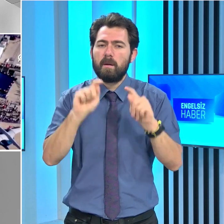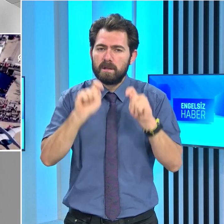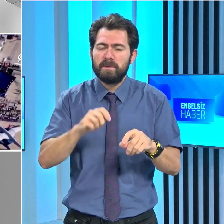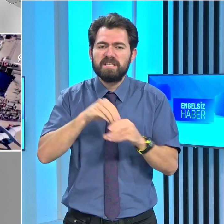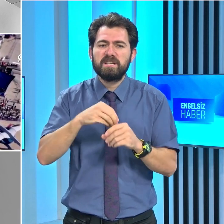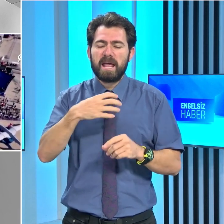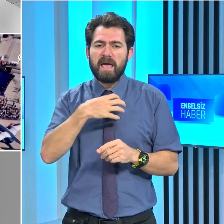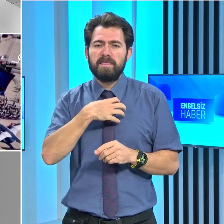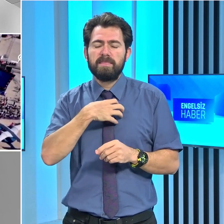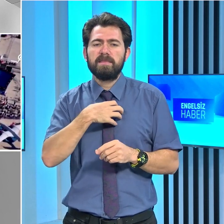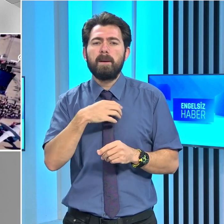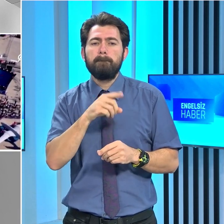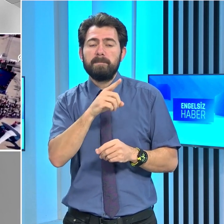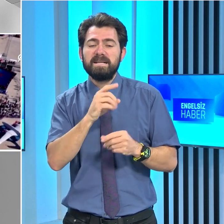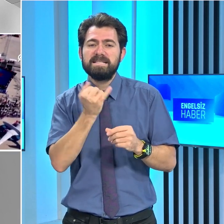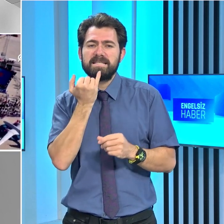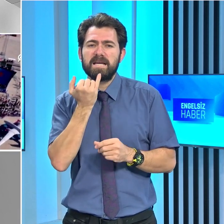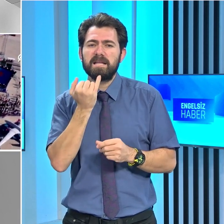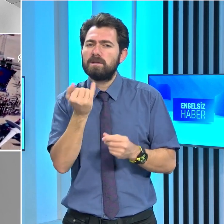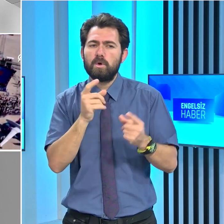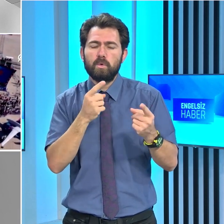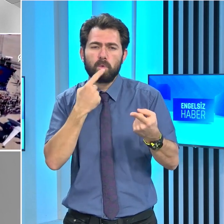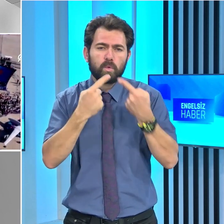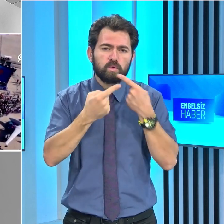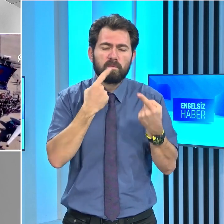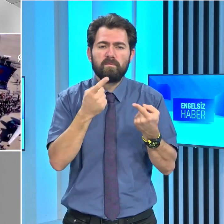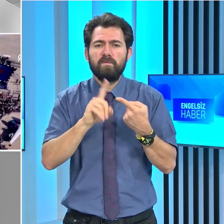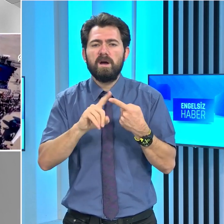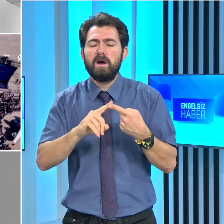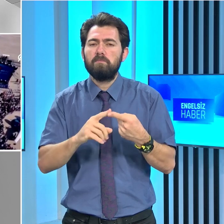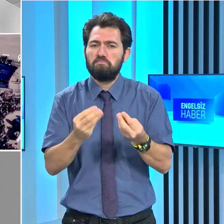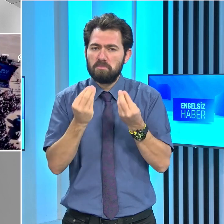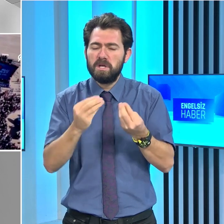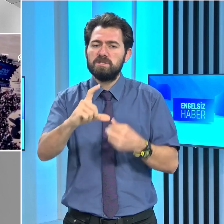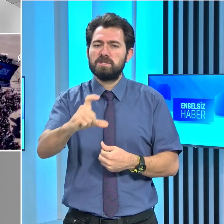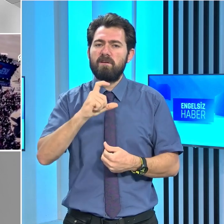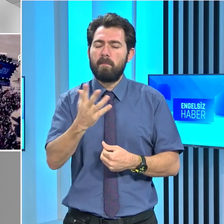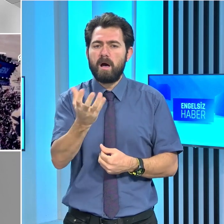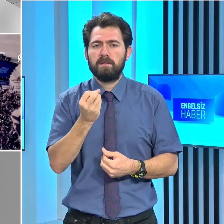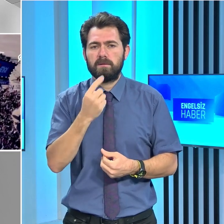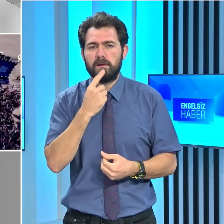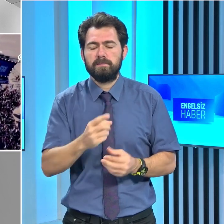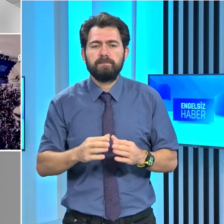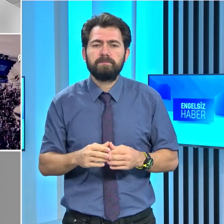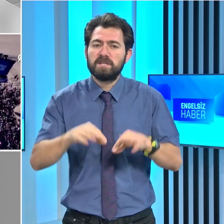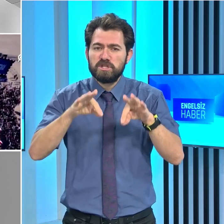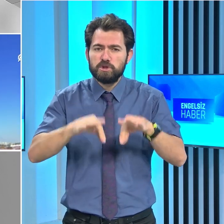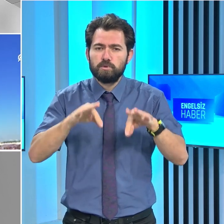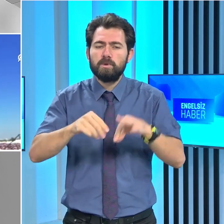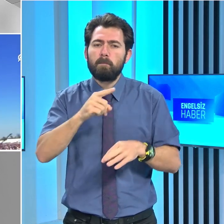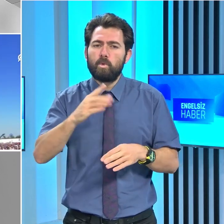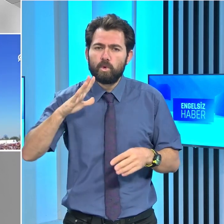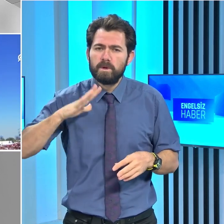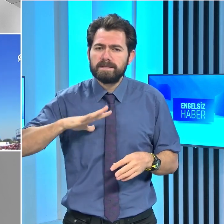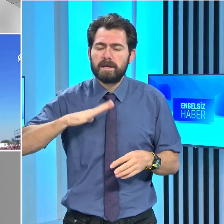kendisiyle bir ziyaretimiz esnasında görüşmüş ve olumlu yanıt almıştık. Şimdi bu